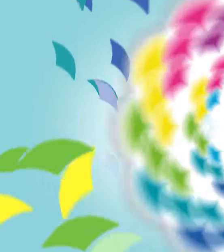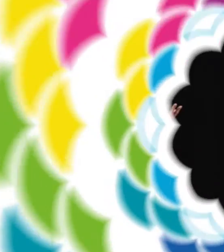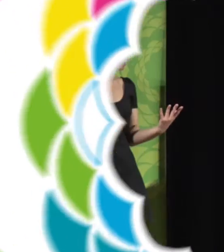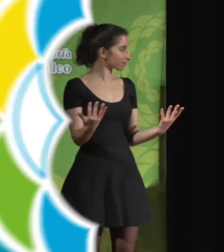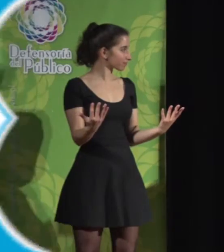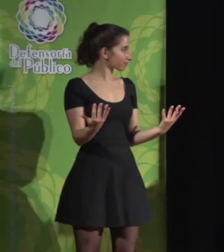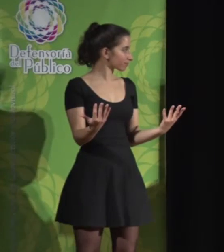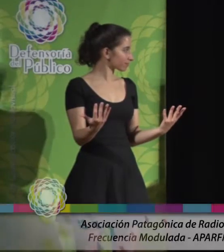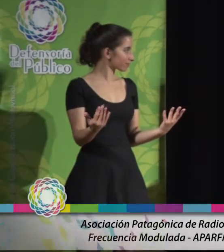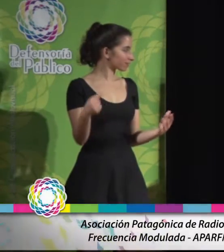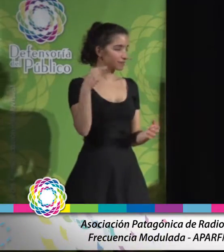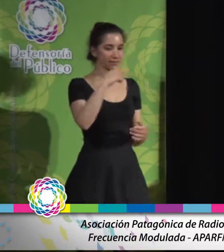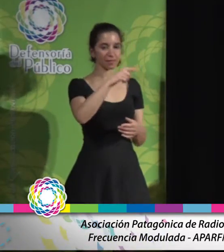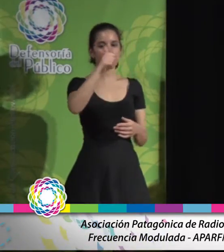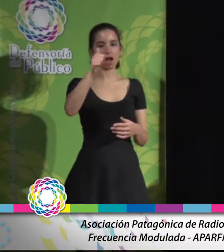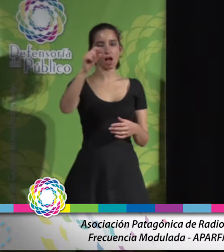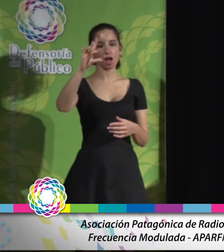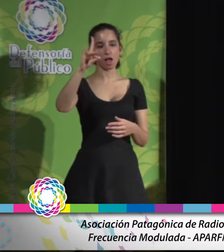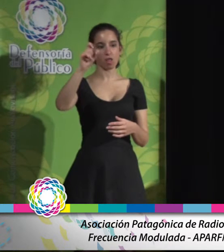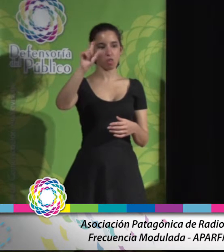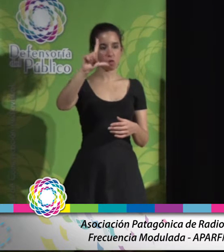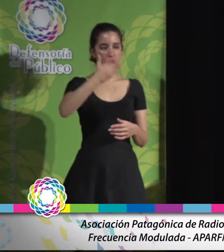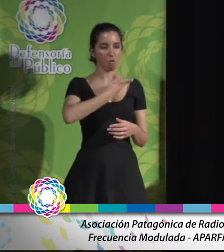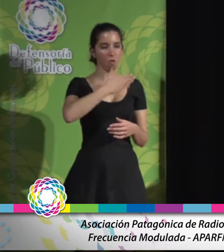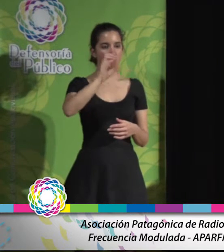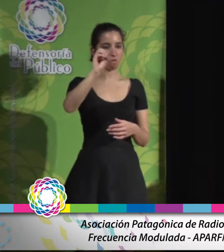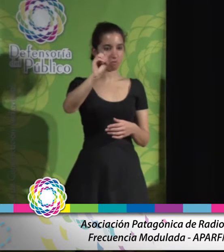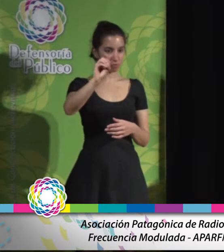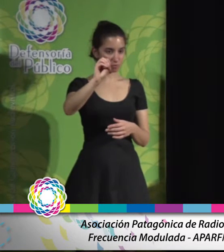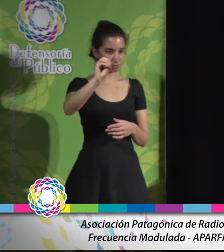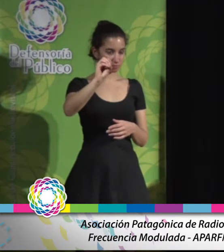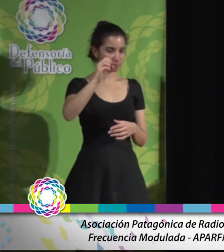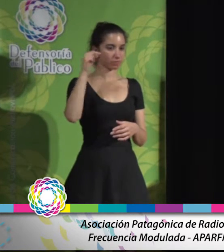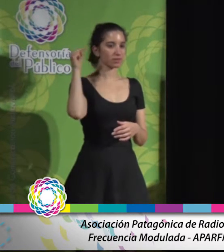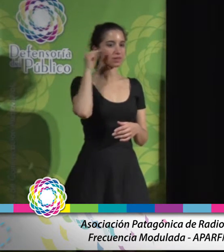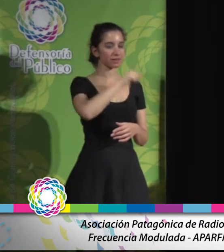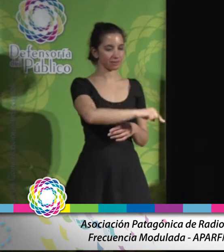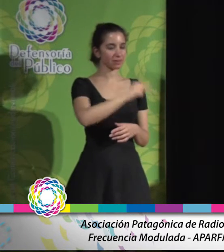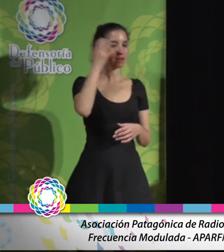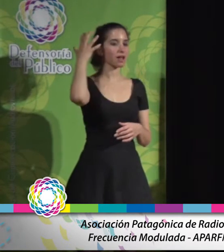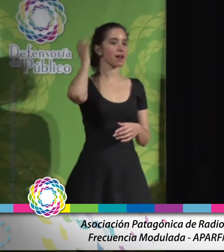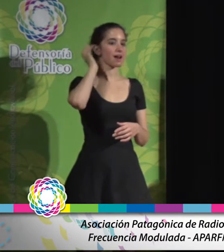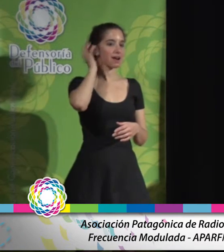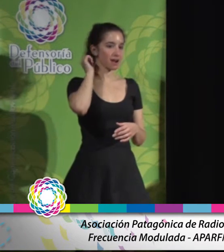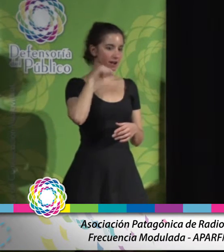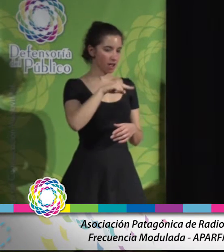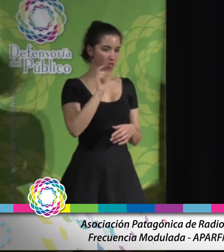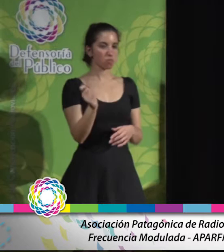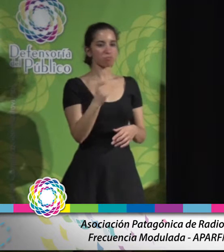Mi nombre es Adolfo Pérez Mesas, soy titular de la RF 421